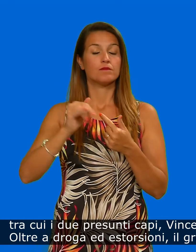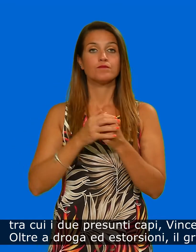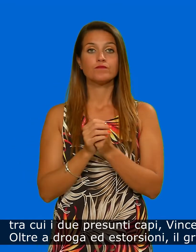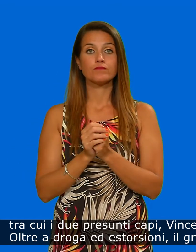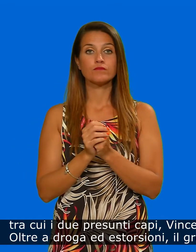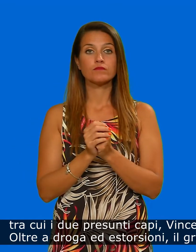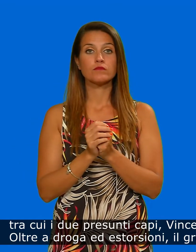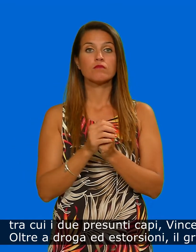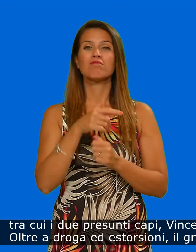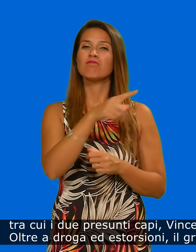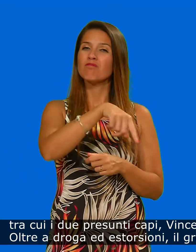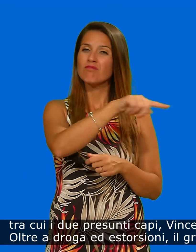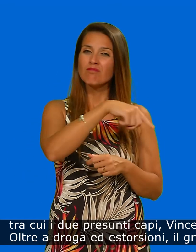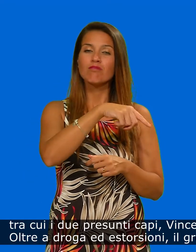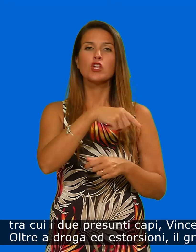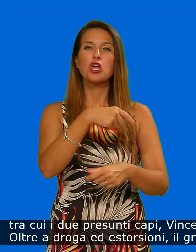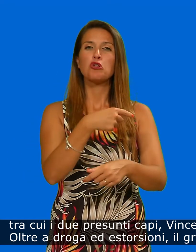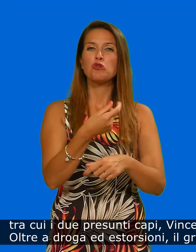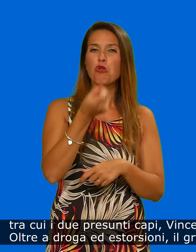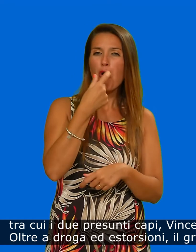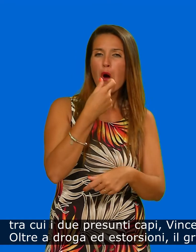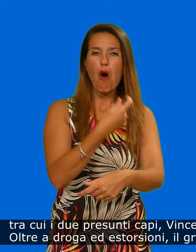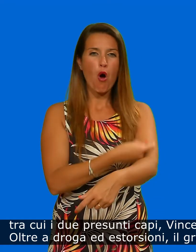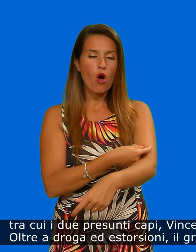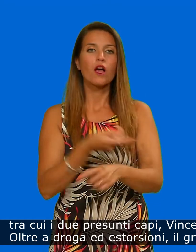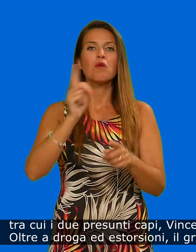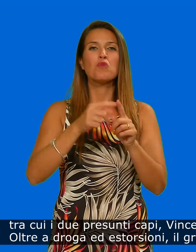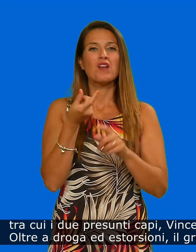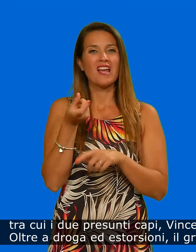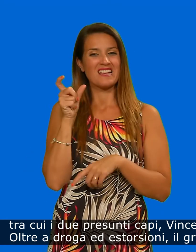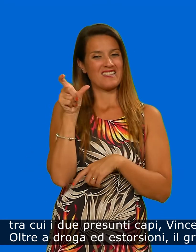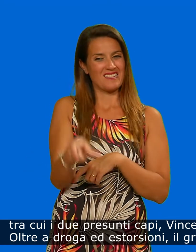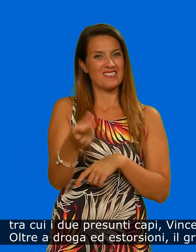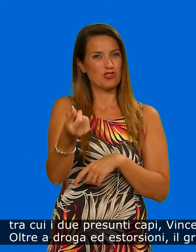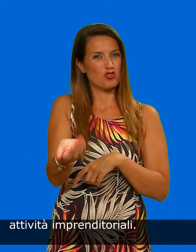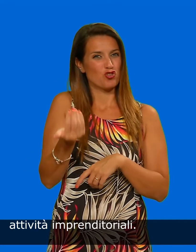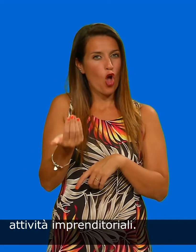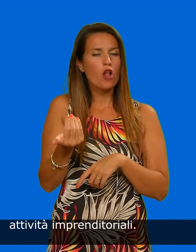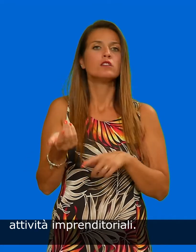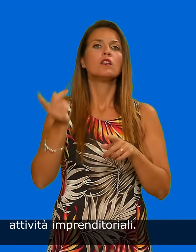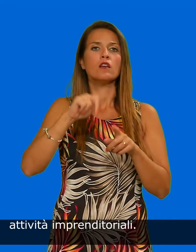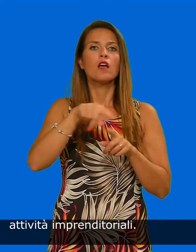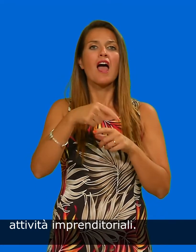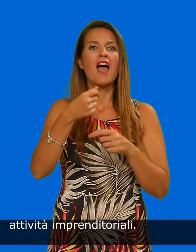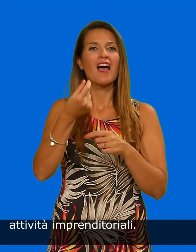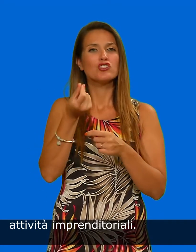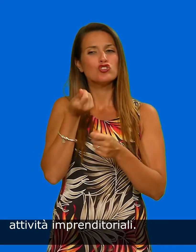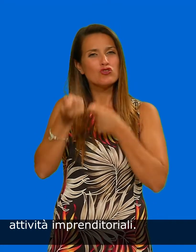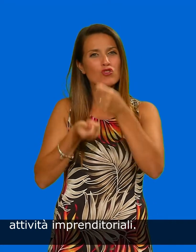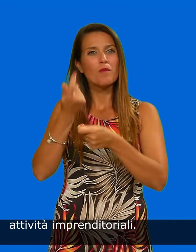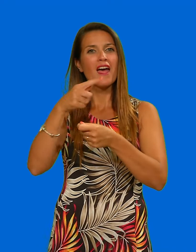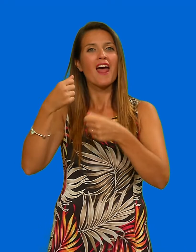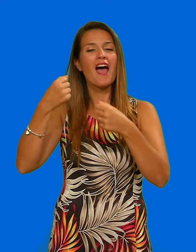Oltre a droga ed estorsioni, il gruppo criminale investiva in attività imprenditoriali.